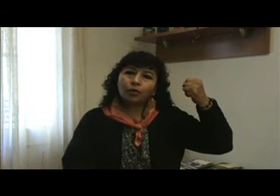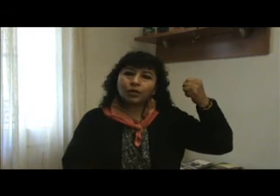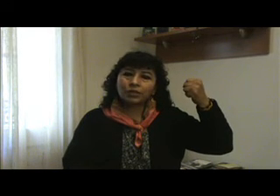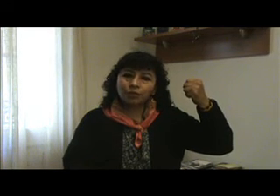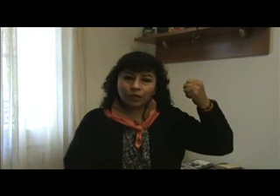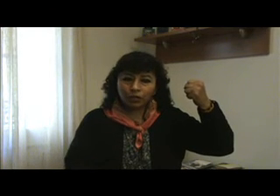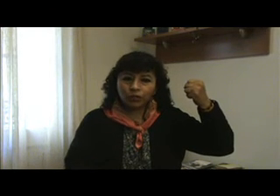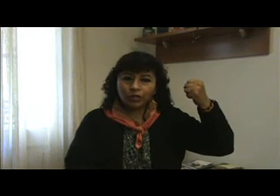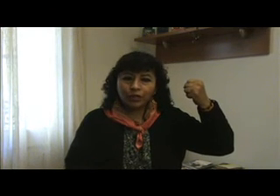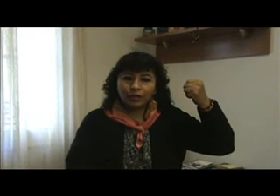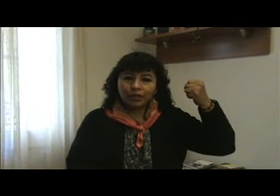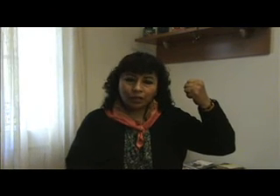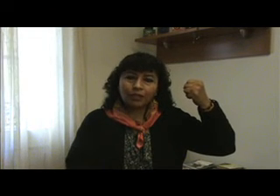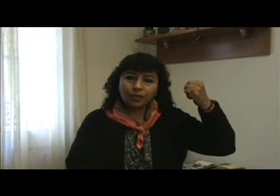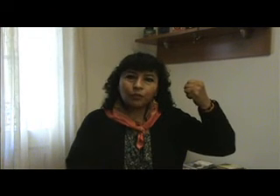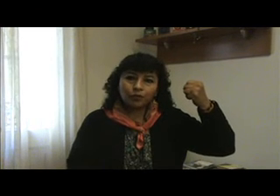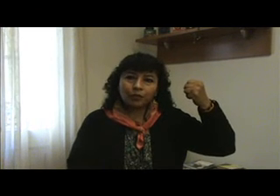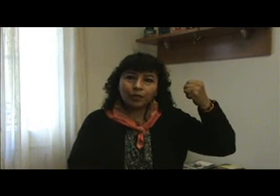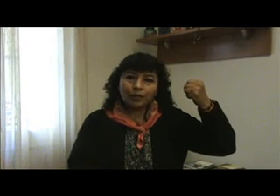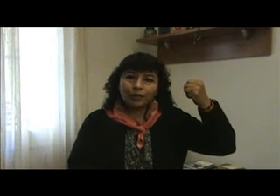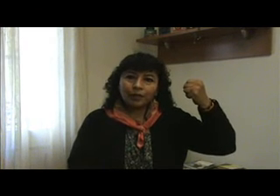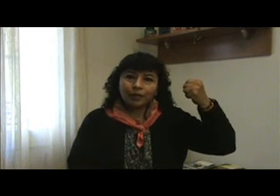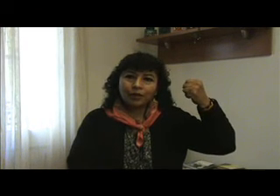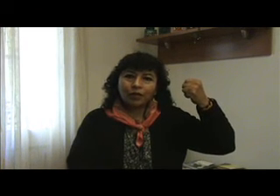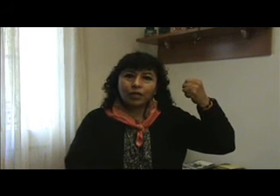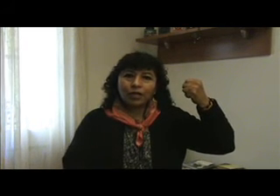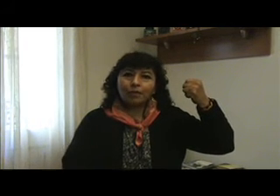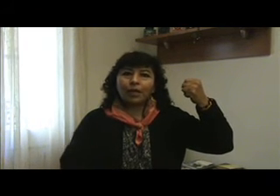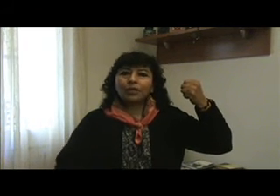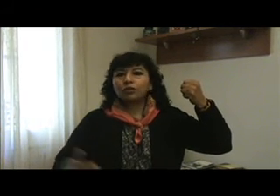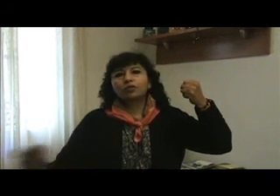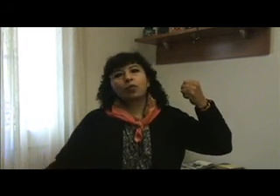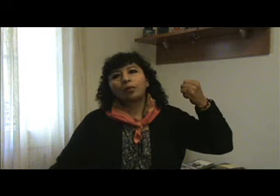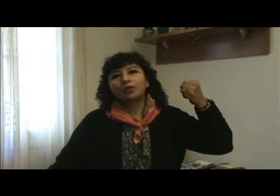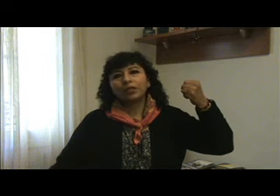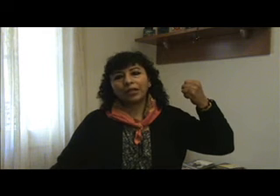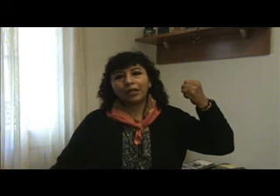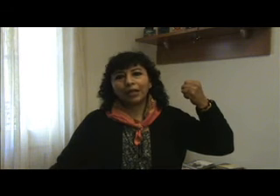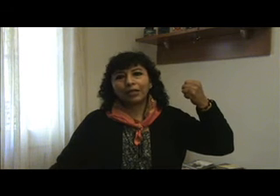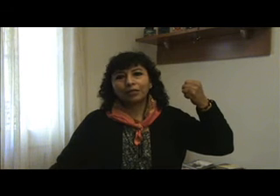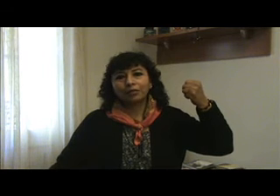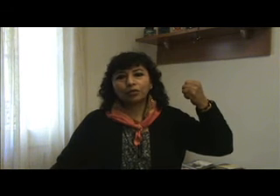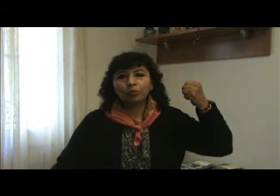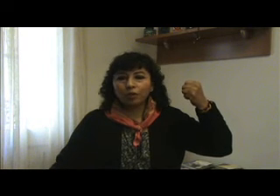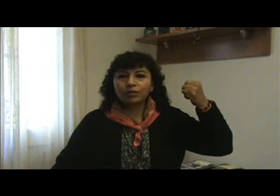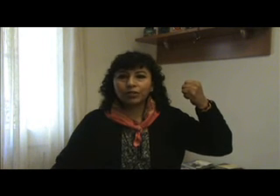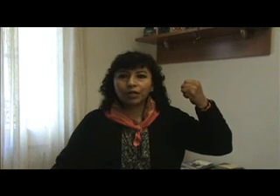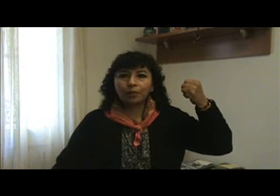pueblos que estamos en lucha, de que sí es posible. Y con el lema de nuestros pueblos indígenas, de nuestros pueblos de